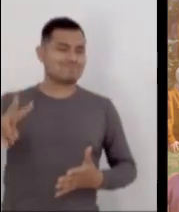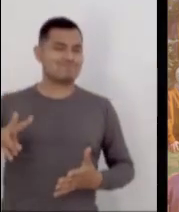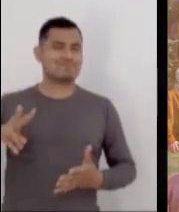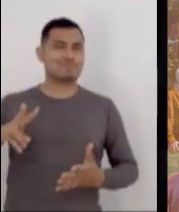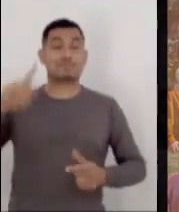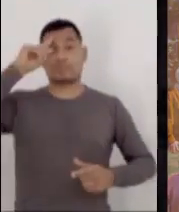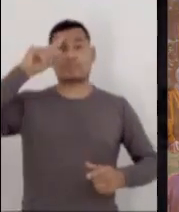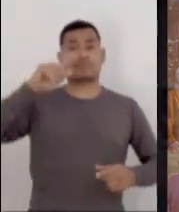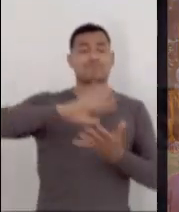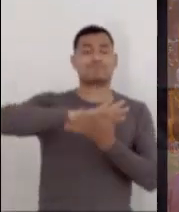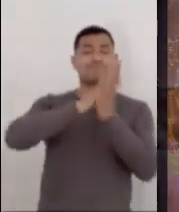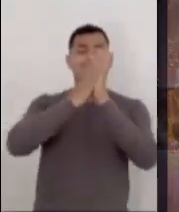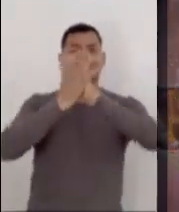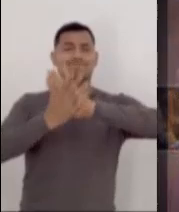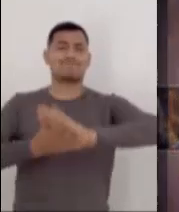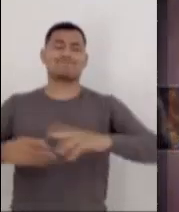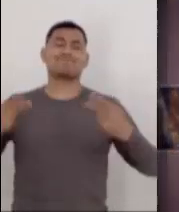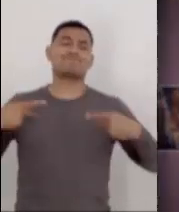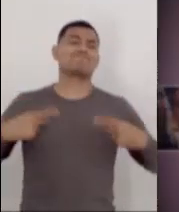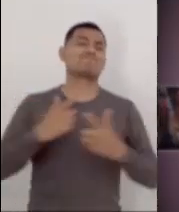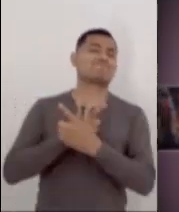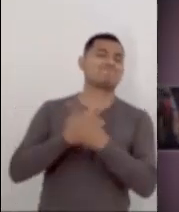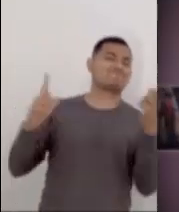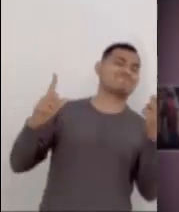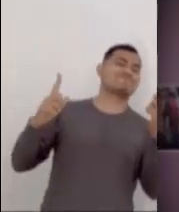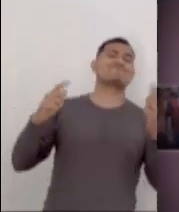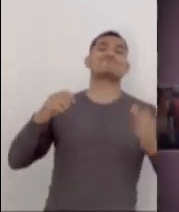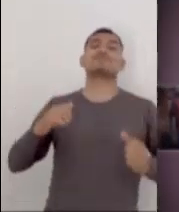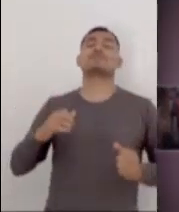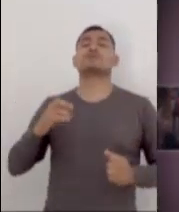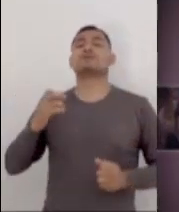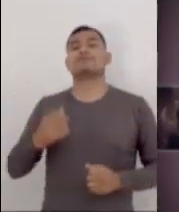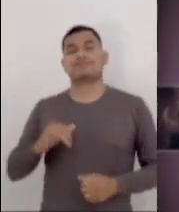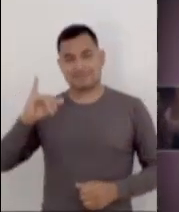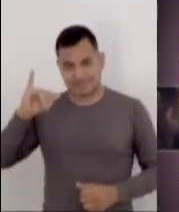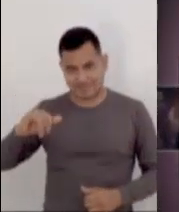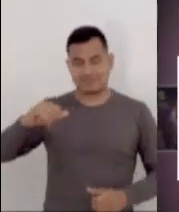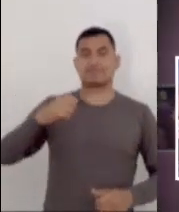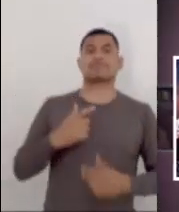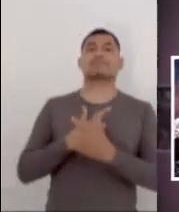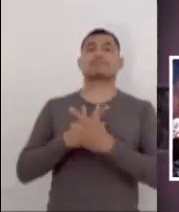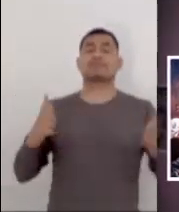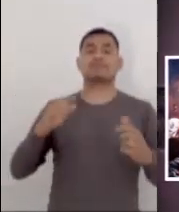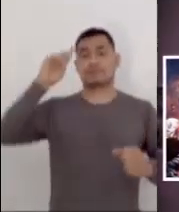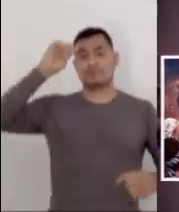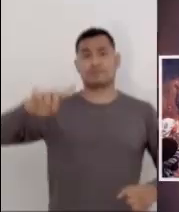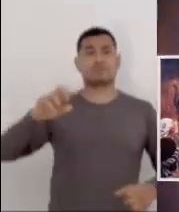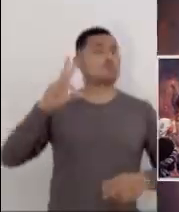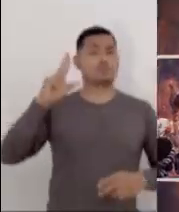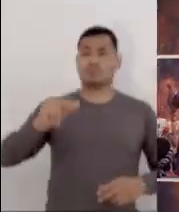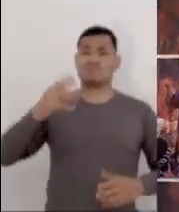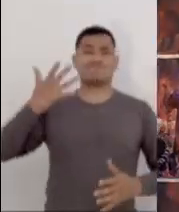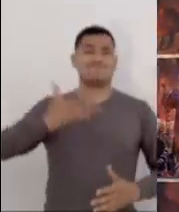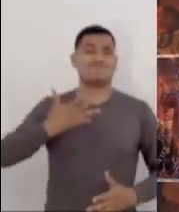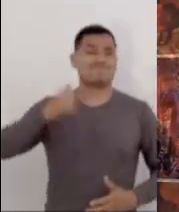de Abraham, nunca hemos sido esclavos de nadie, ¿cómo dices tú serán libres? Jesús les contestó, yo les aseguro